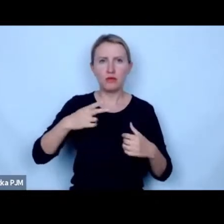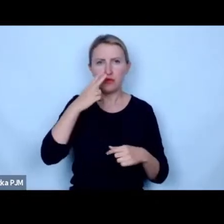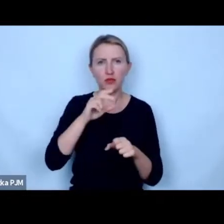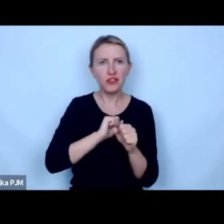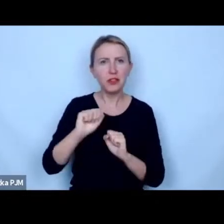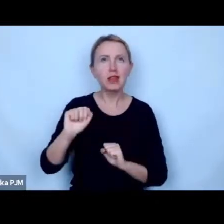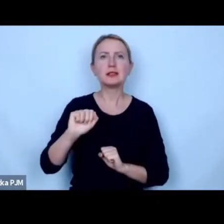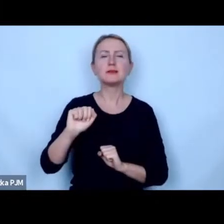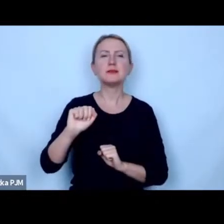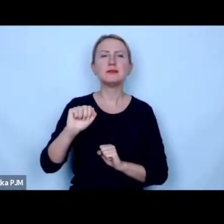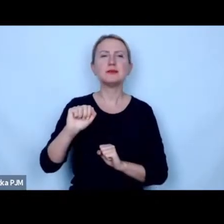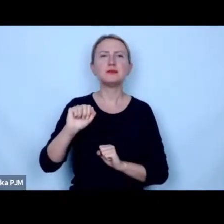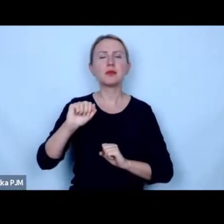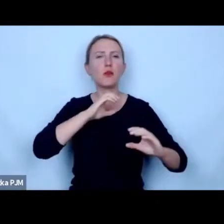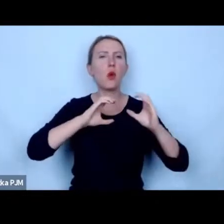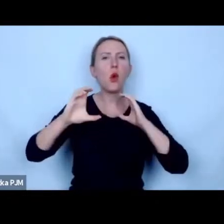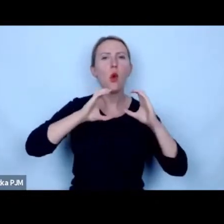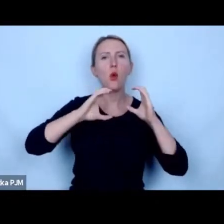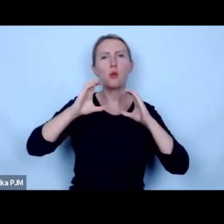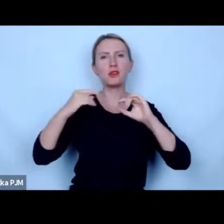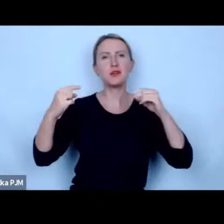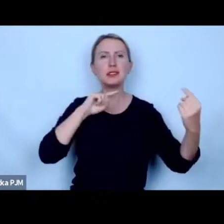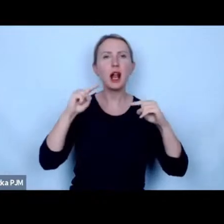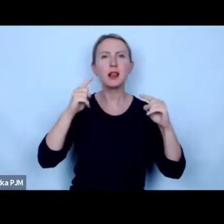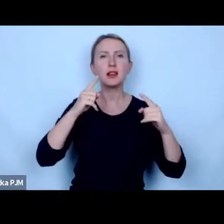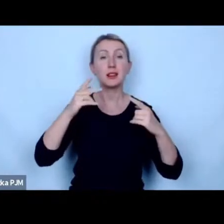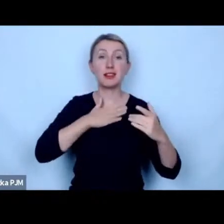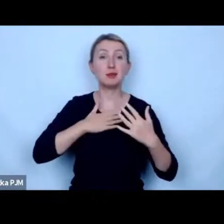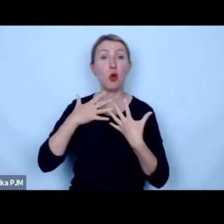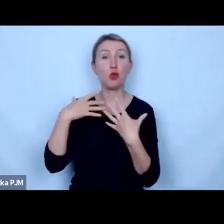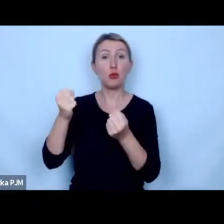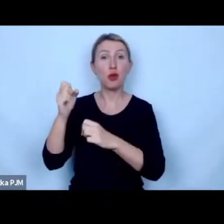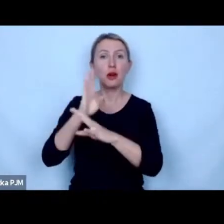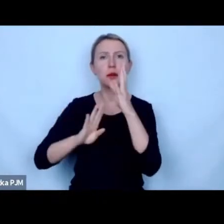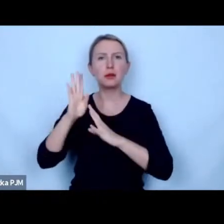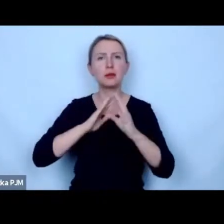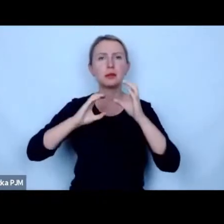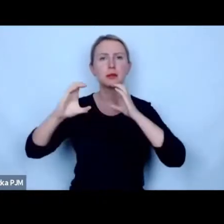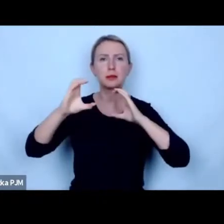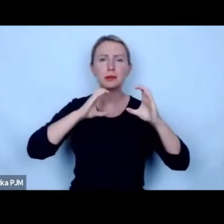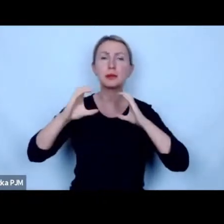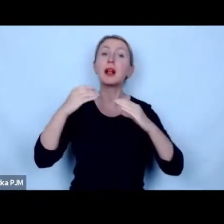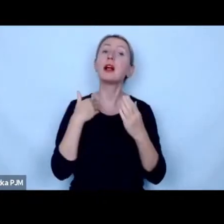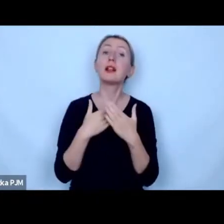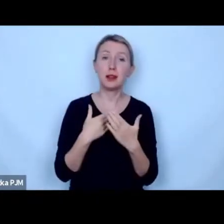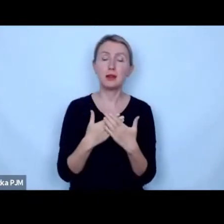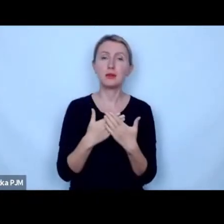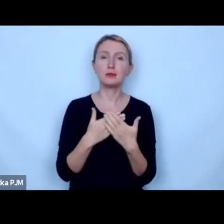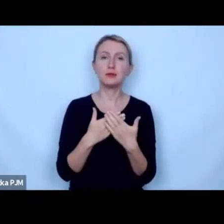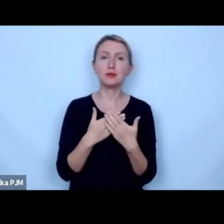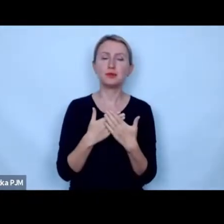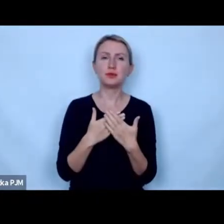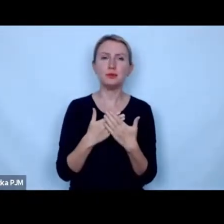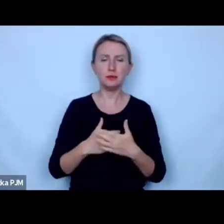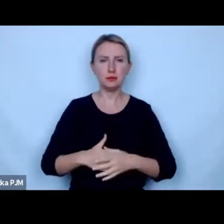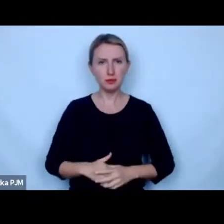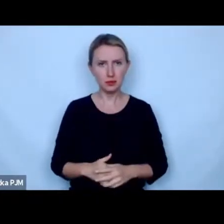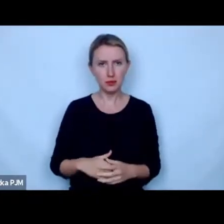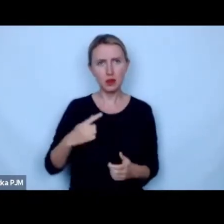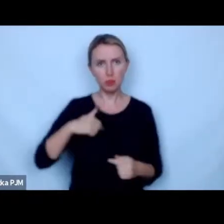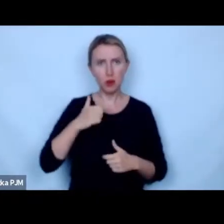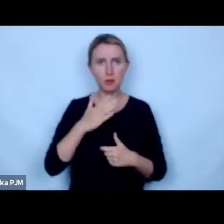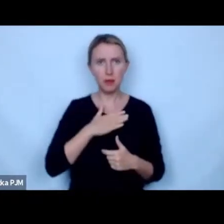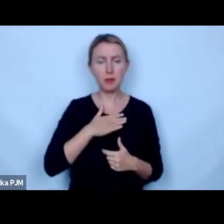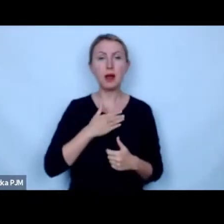komunikacji jakby w dialogu z naszymi odbiercami z naszymi klientami dlatego że poza tym że prowadzimy